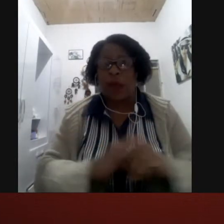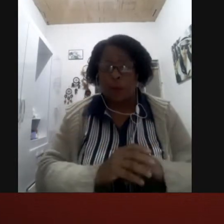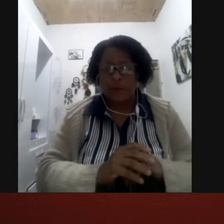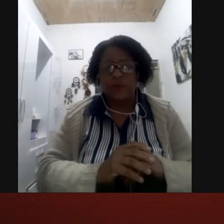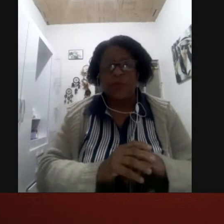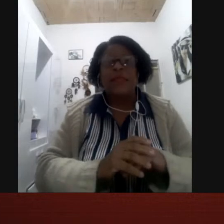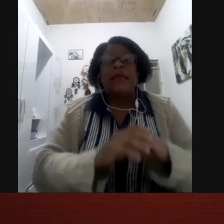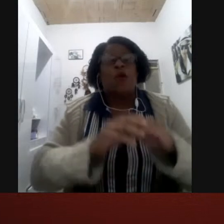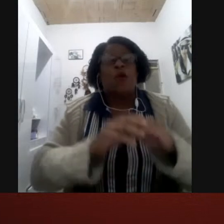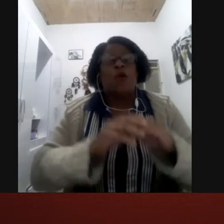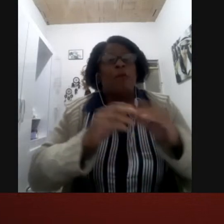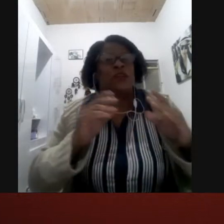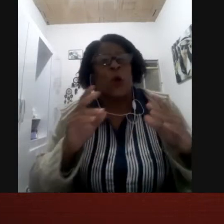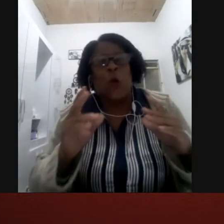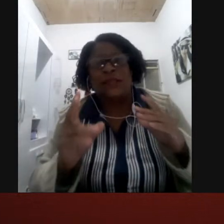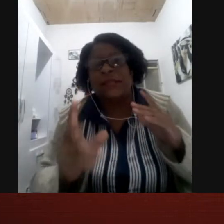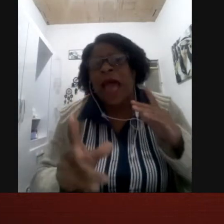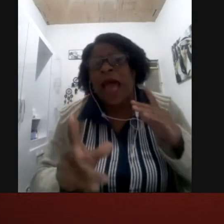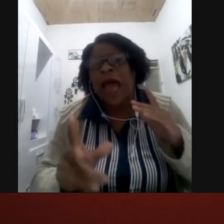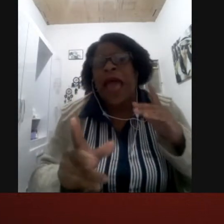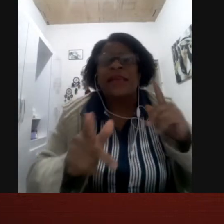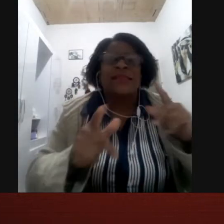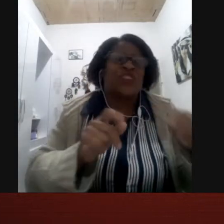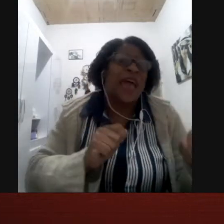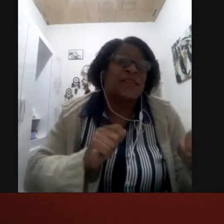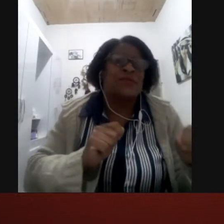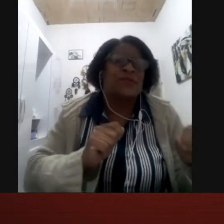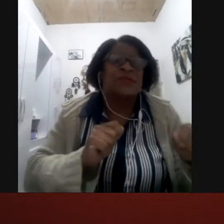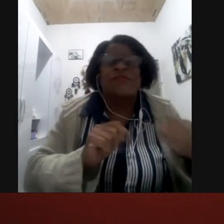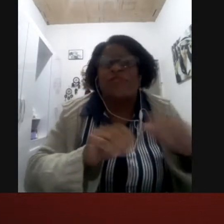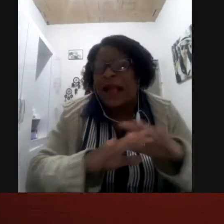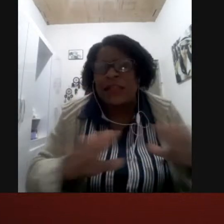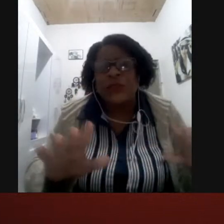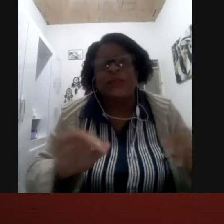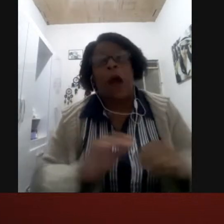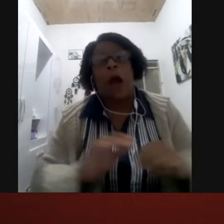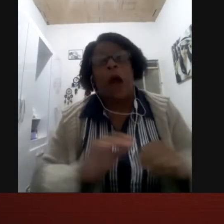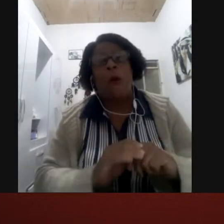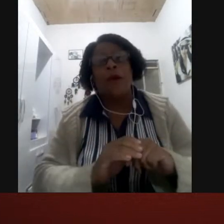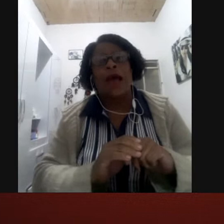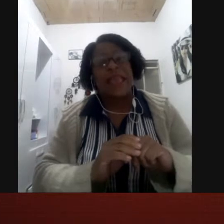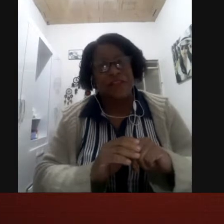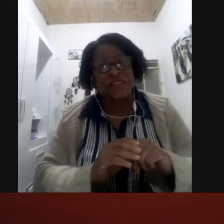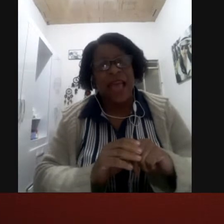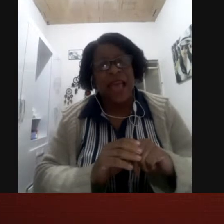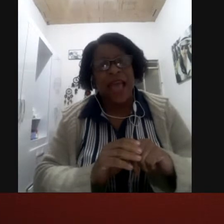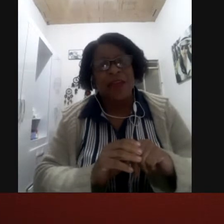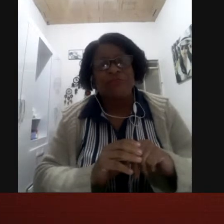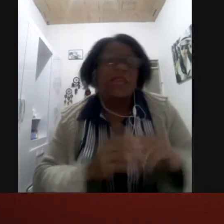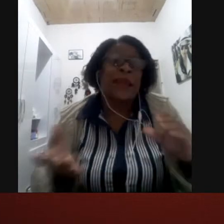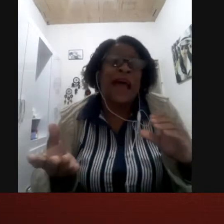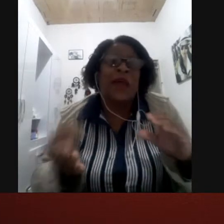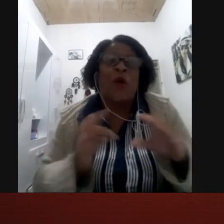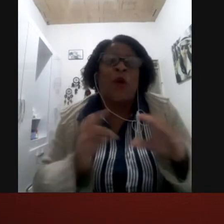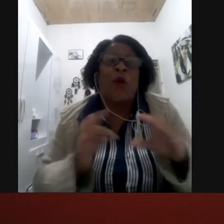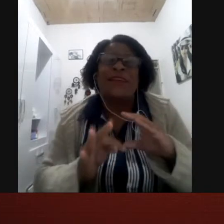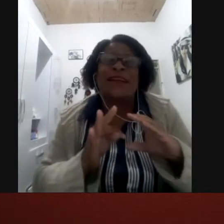começou com outras ideias gestos fracasso total aí o que fizeram? implantaram a comunicação